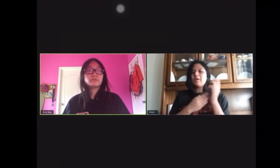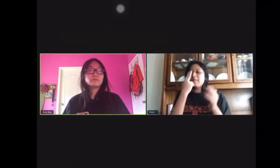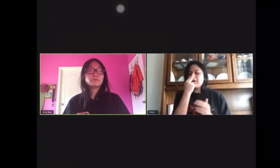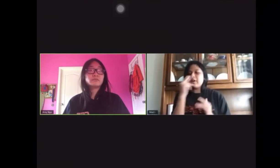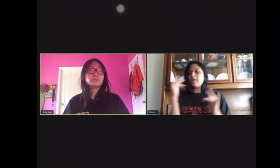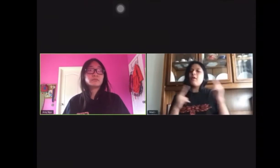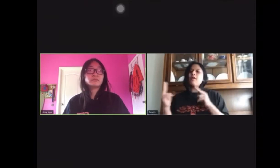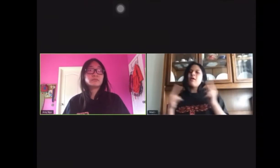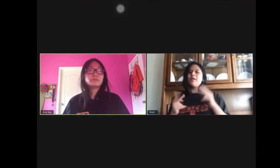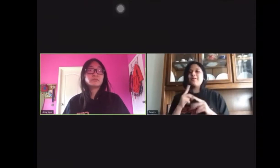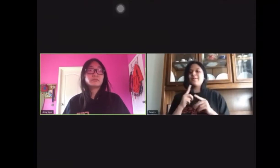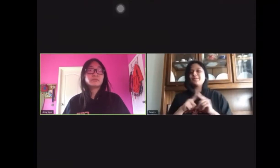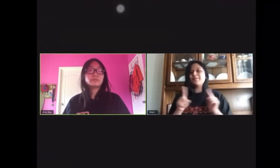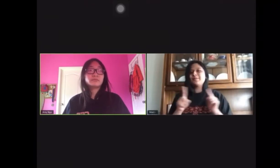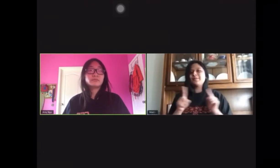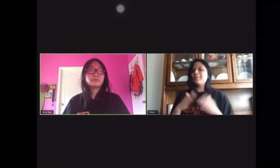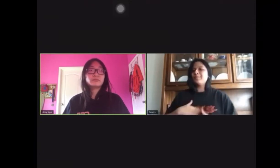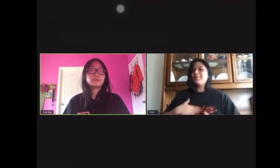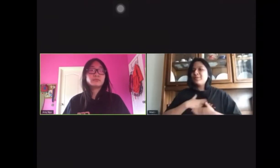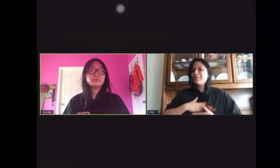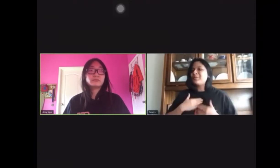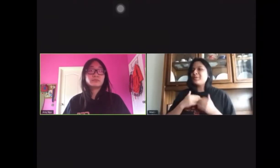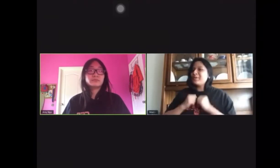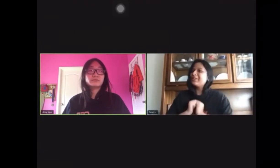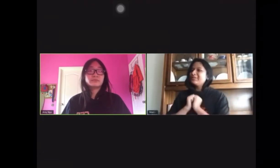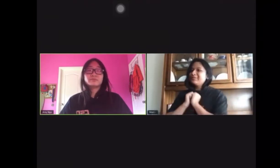y disfrútenlos!